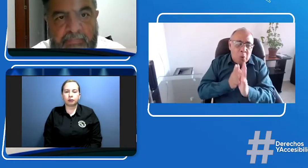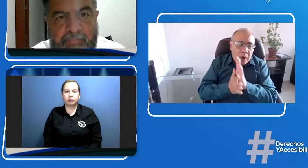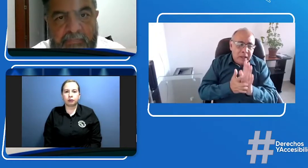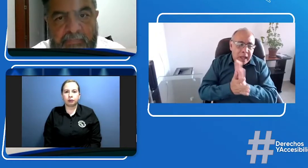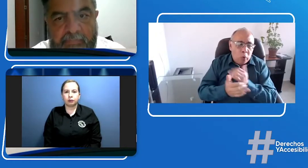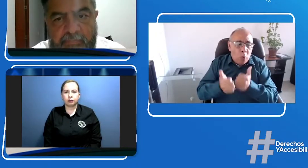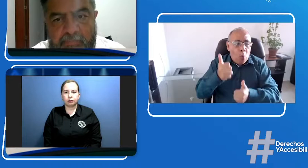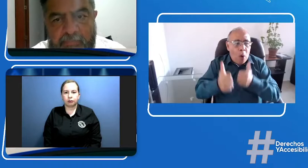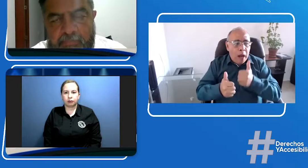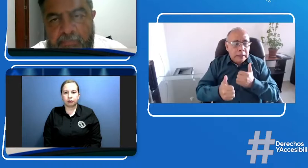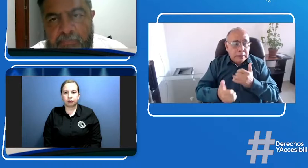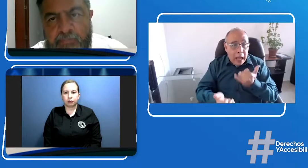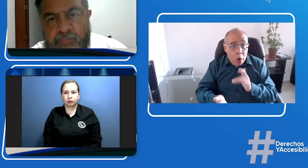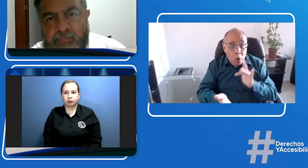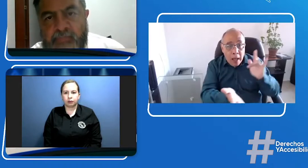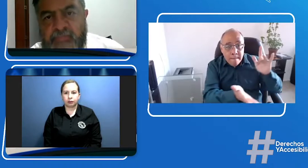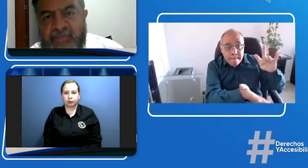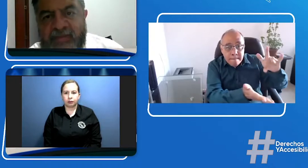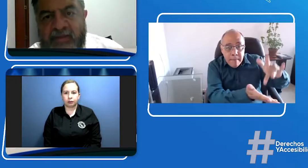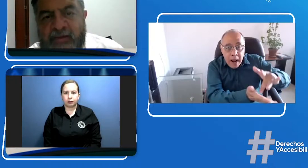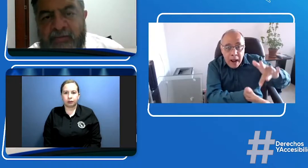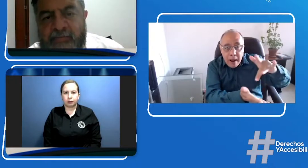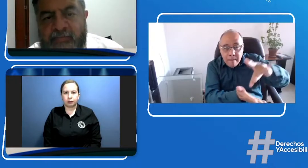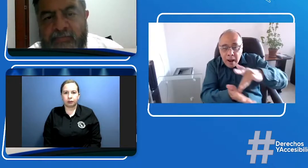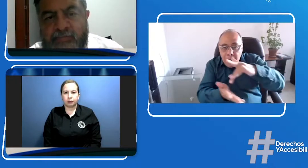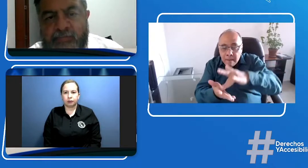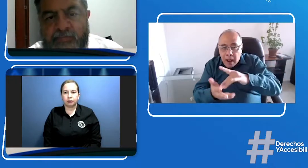investigación. Y también podría contarnos